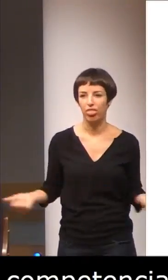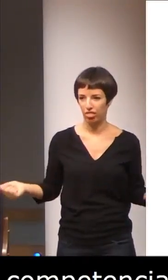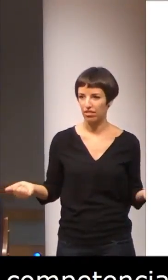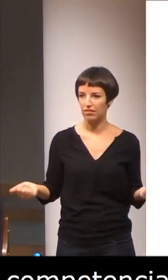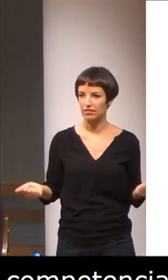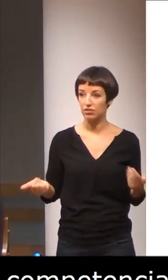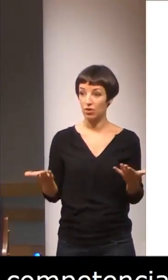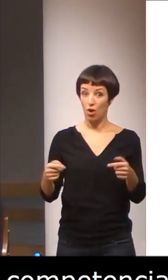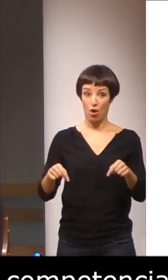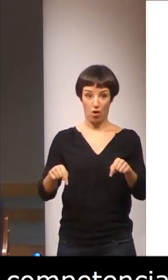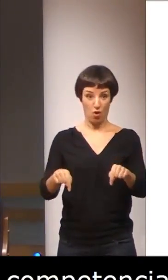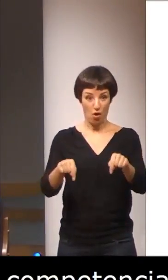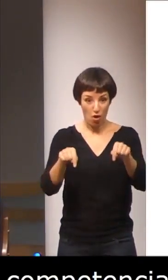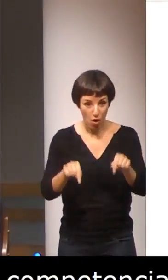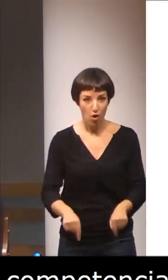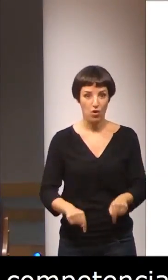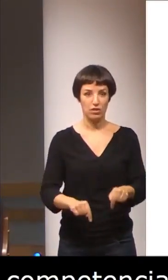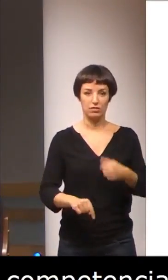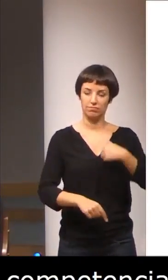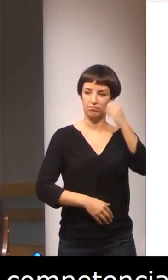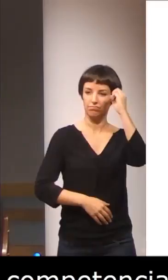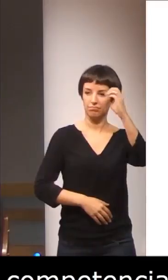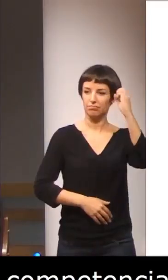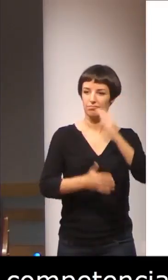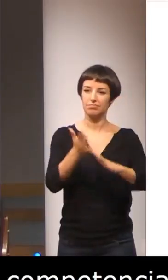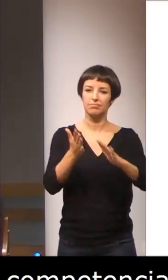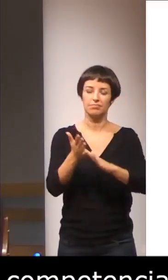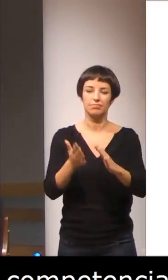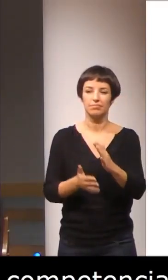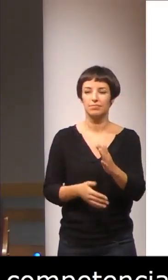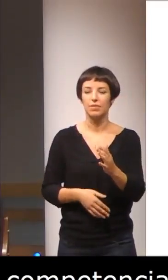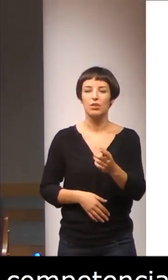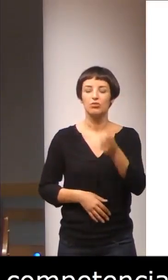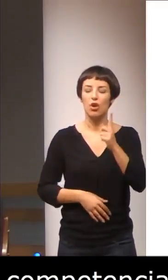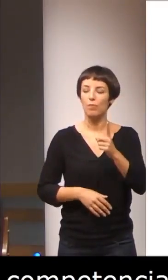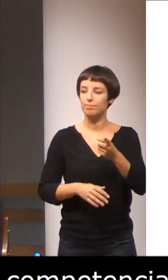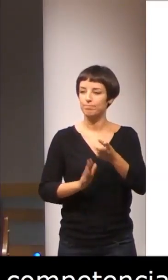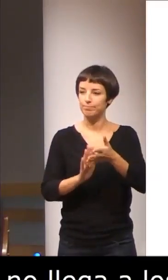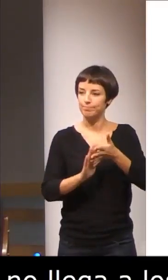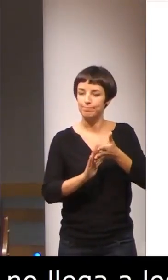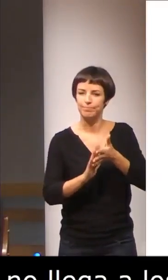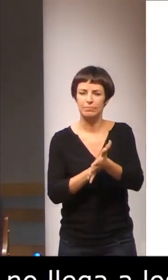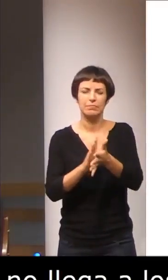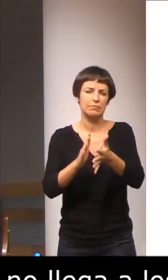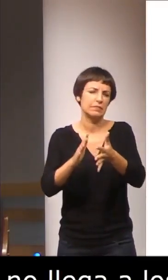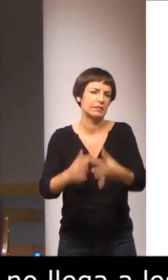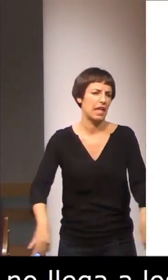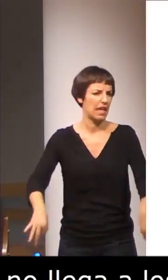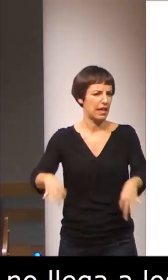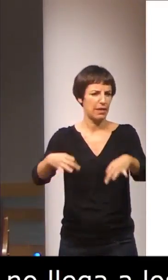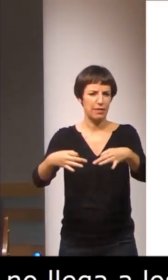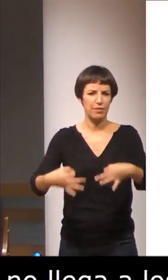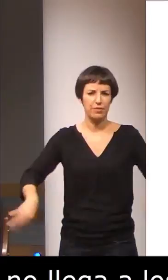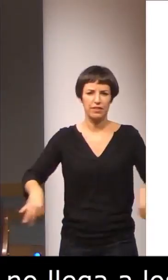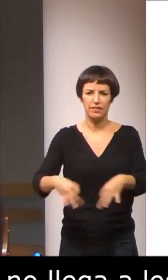tanto, hoy lo que os expondré es simplemente una descripción muy sencilla sobre